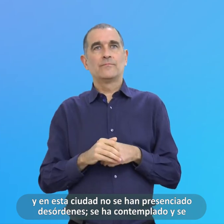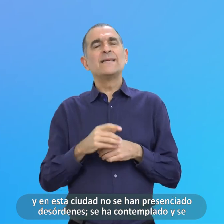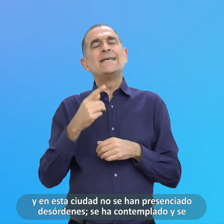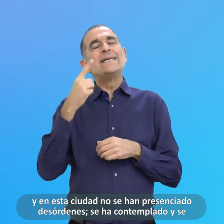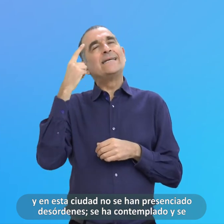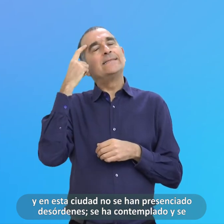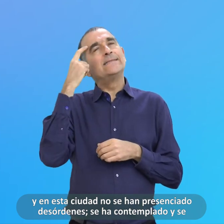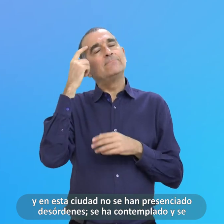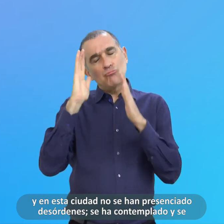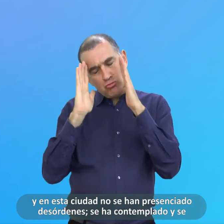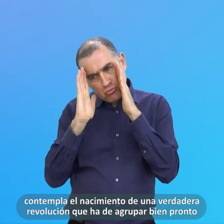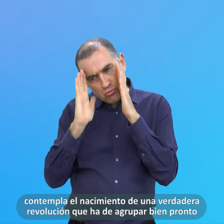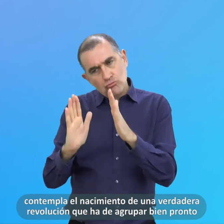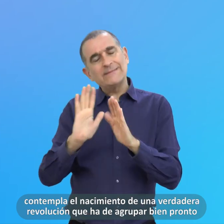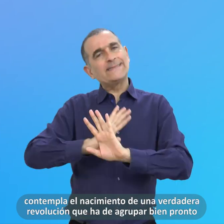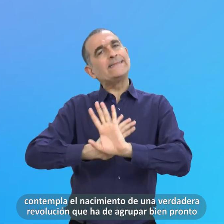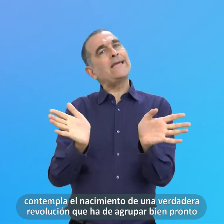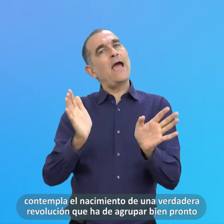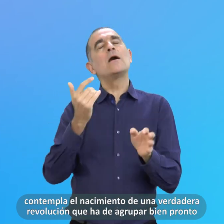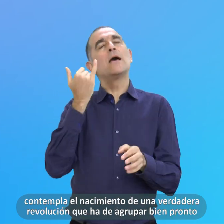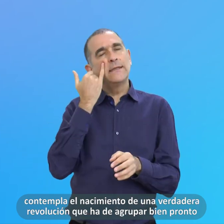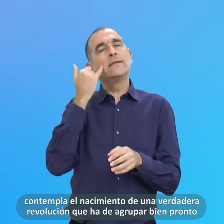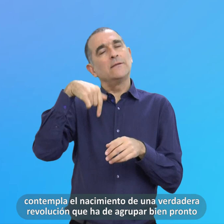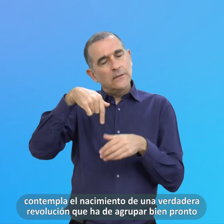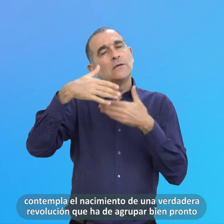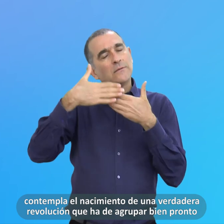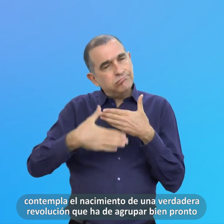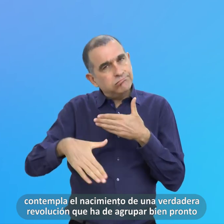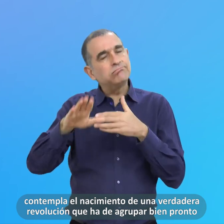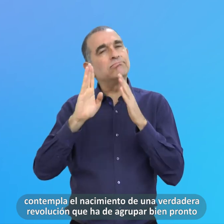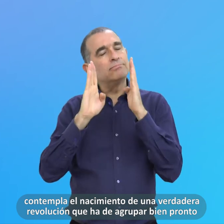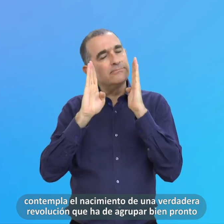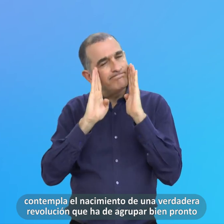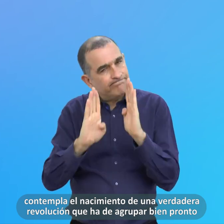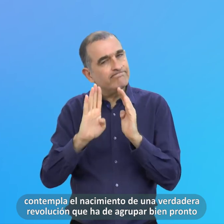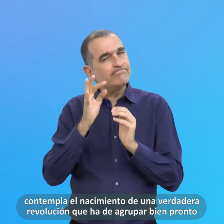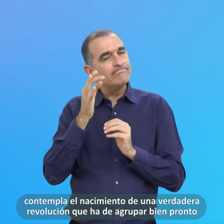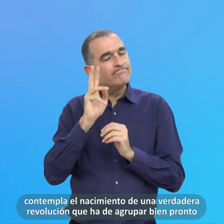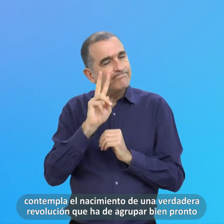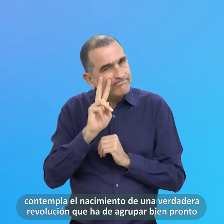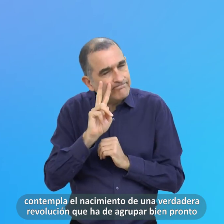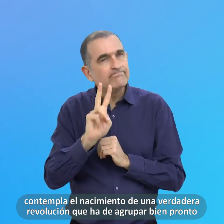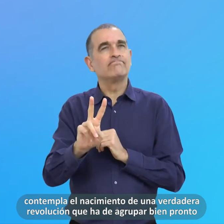Se Ha Contemplado Y Se Contempla El Nacimiento